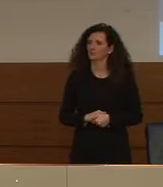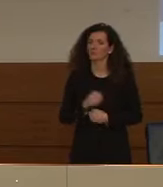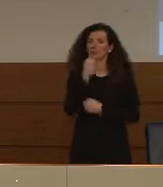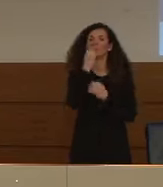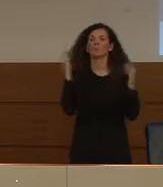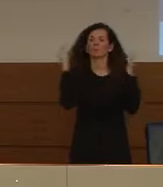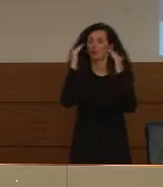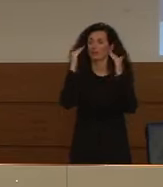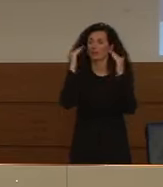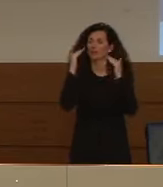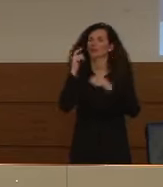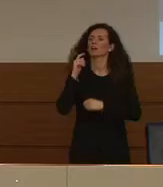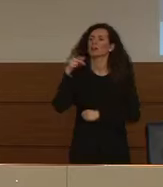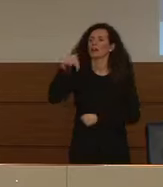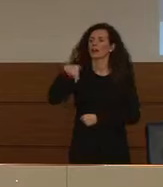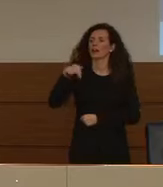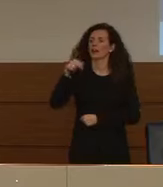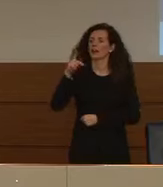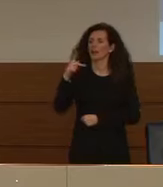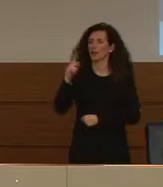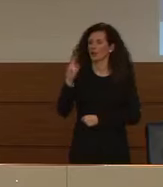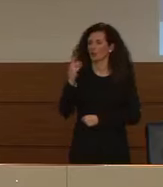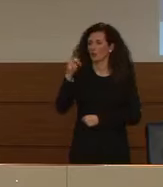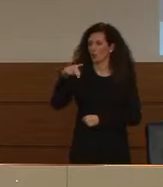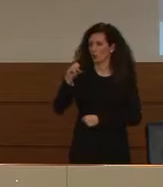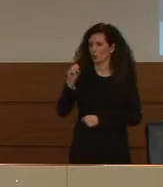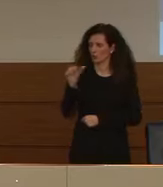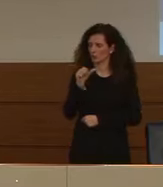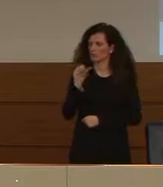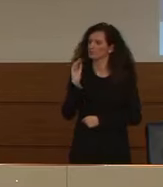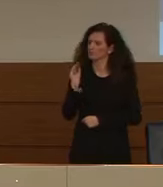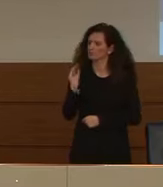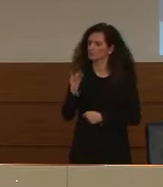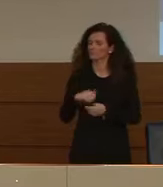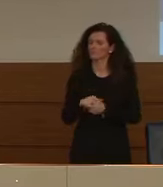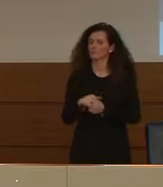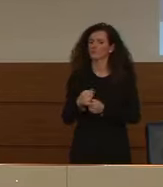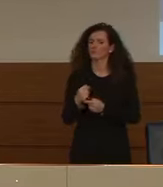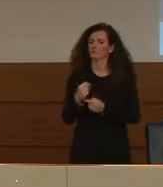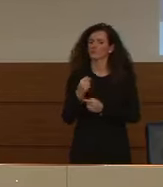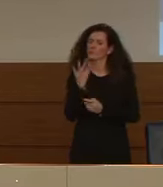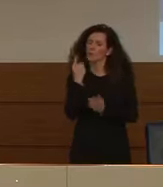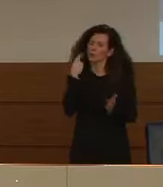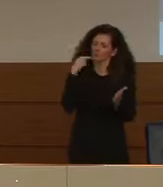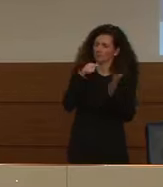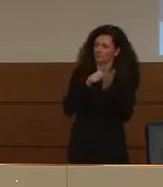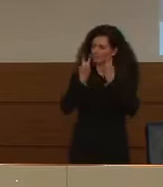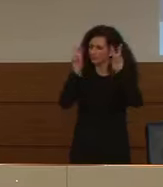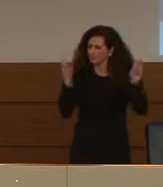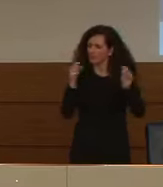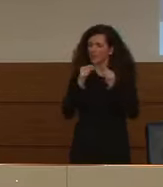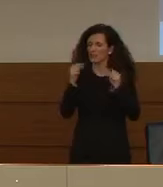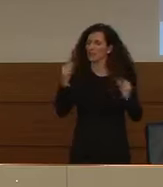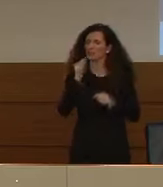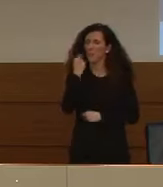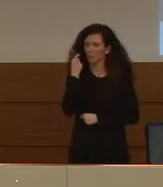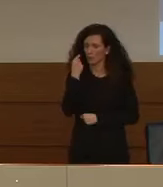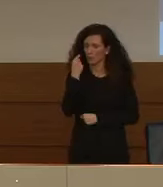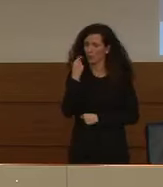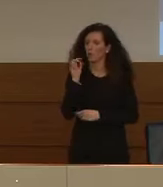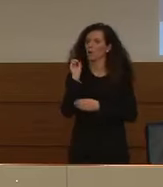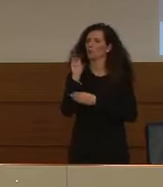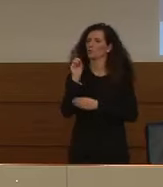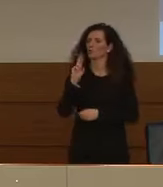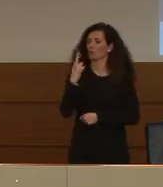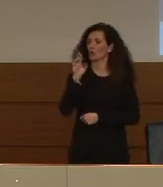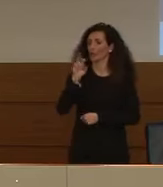Buonasera, Giorgio Asadoro a DN Cronos. Allora, torno sul tema dei tamponi. Un paio di giorni fa il professor Rezza